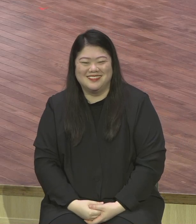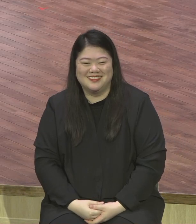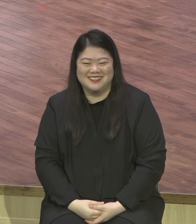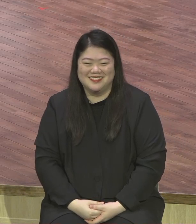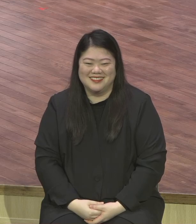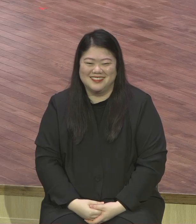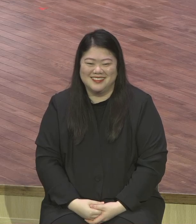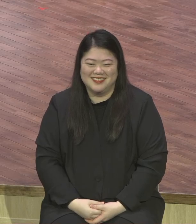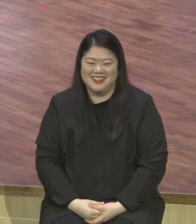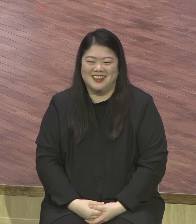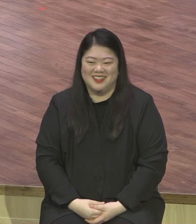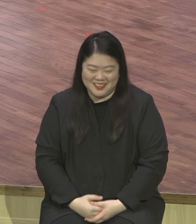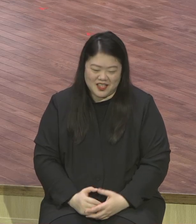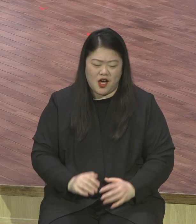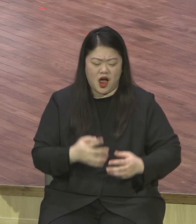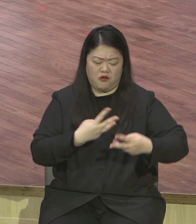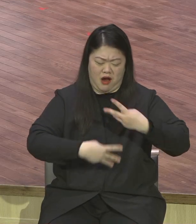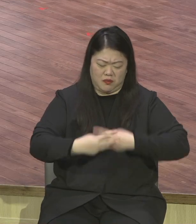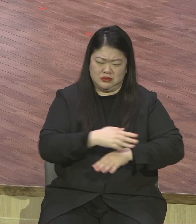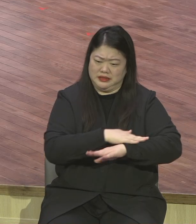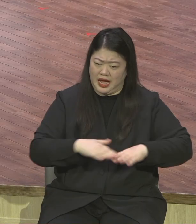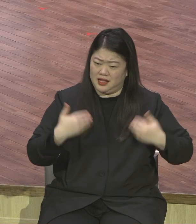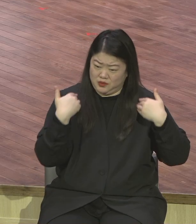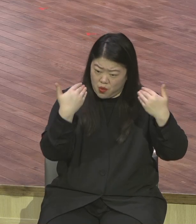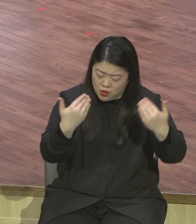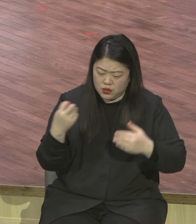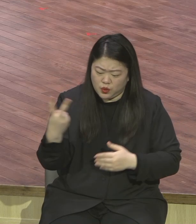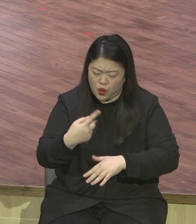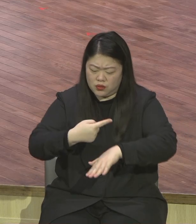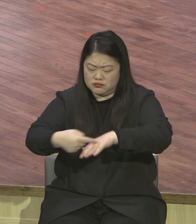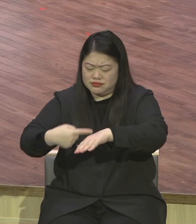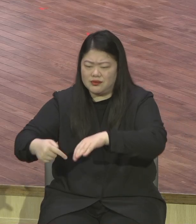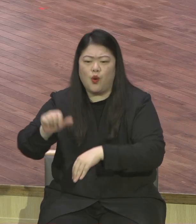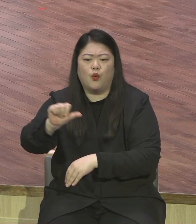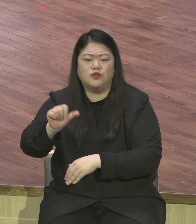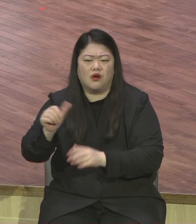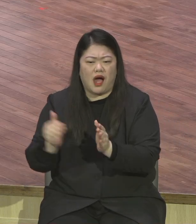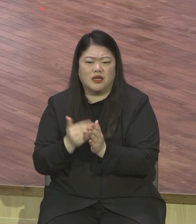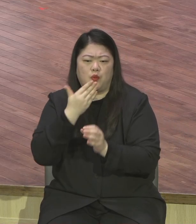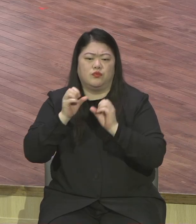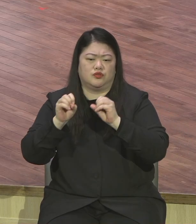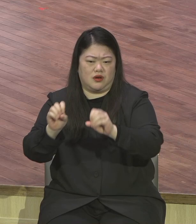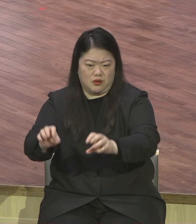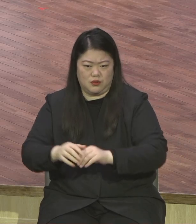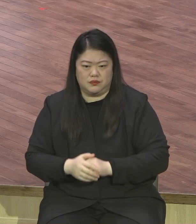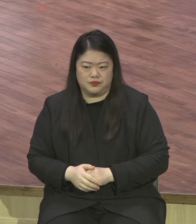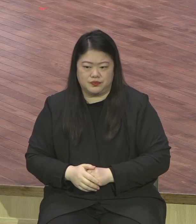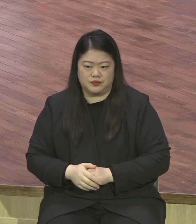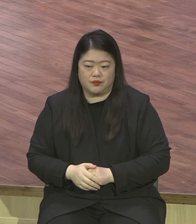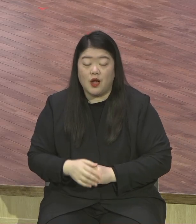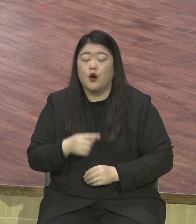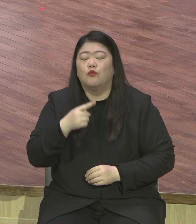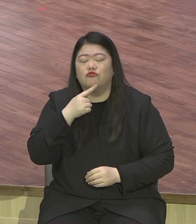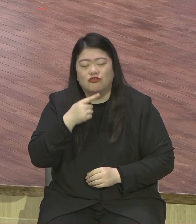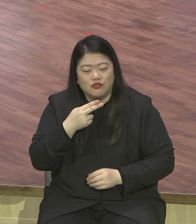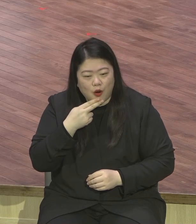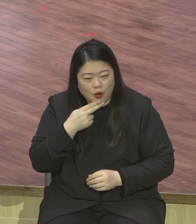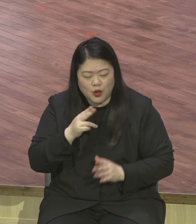종종 싹 다 여기서 뭐 좋은 대학 나와가지고 직장 다녀가지고 뭐 해본들